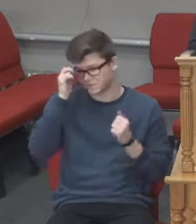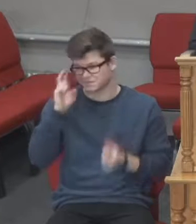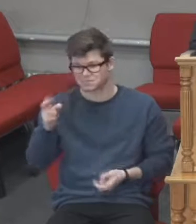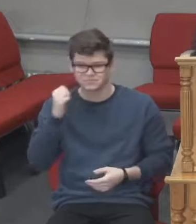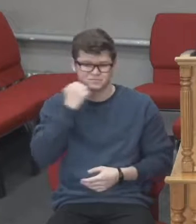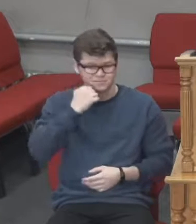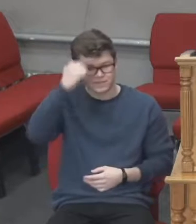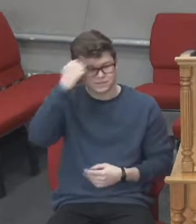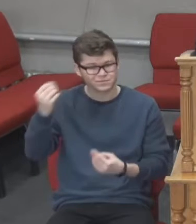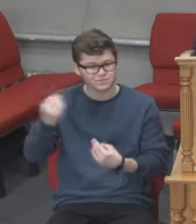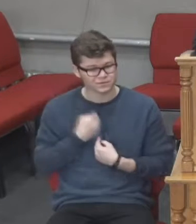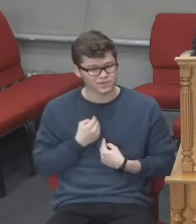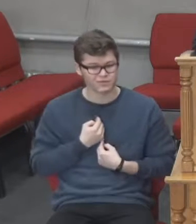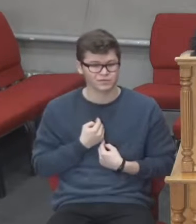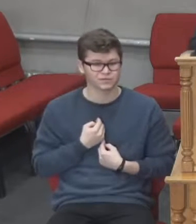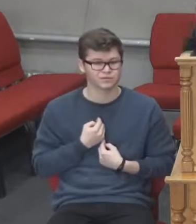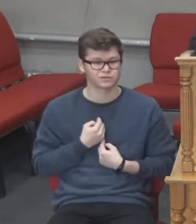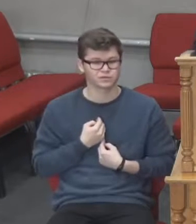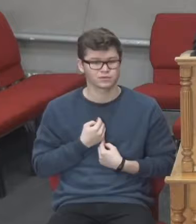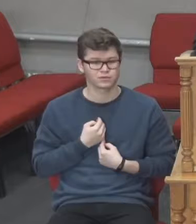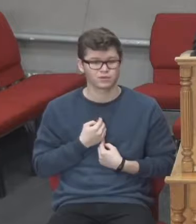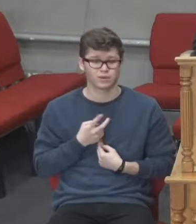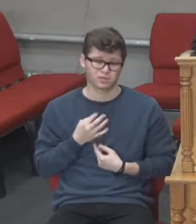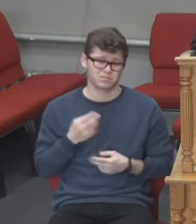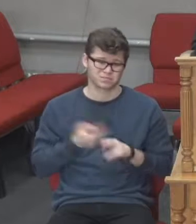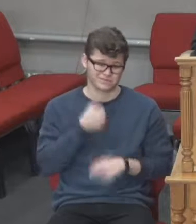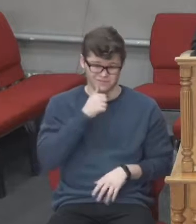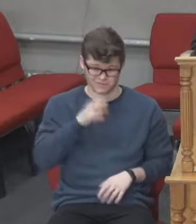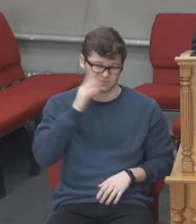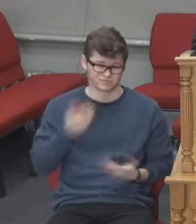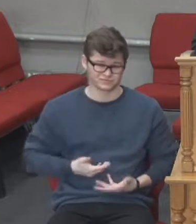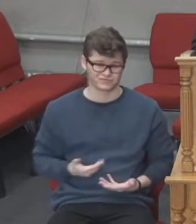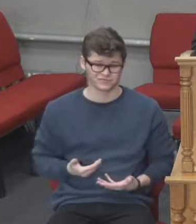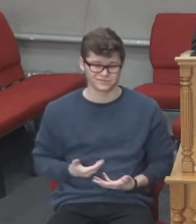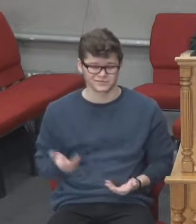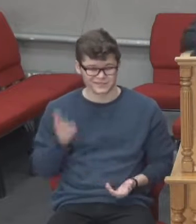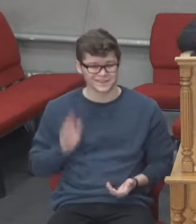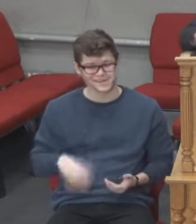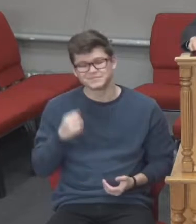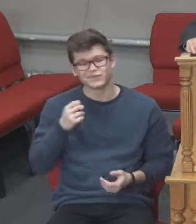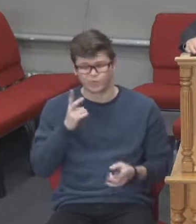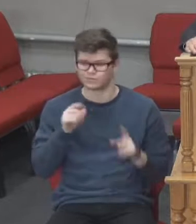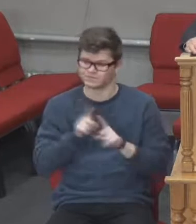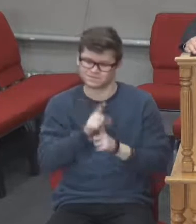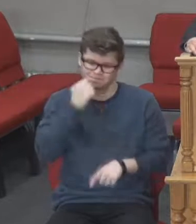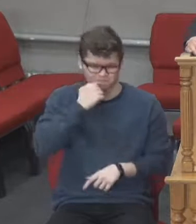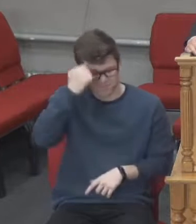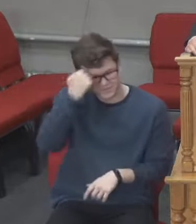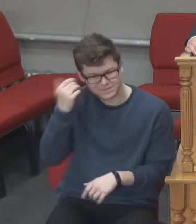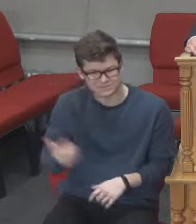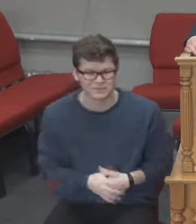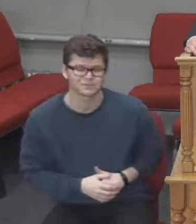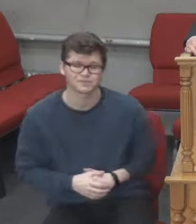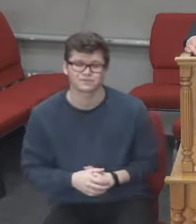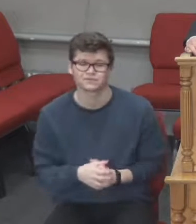трудну хвилину. Але без гороху можна прожити. В Україні ми бачили відтільки